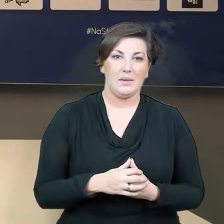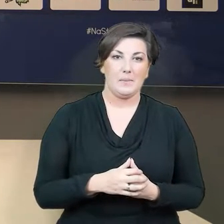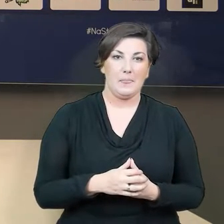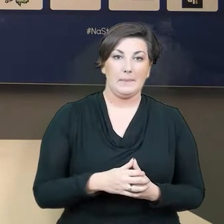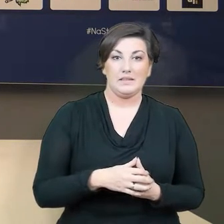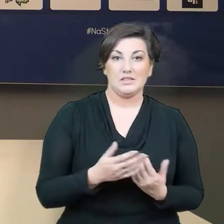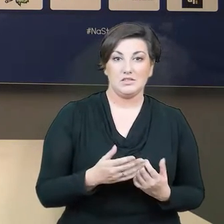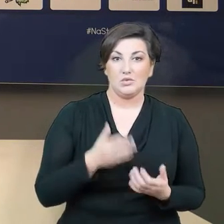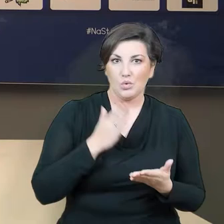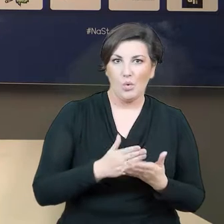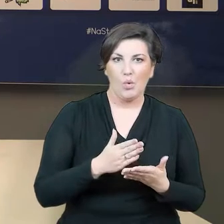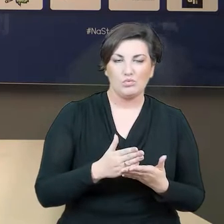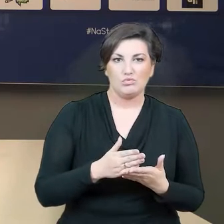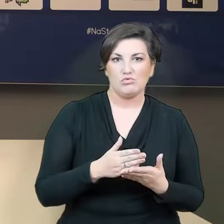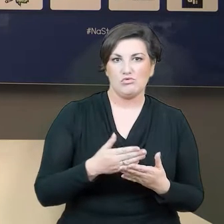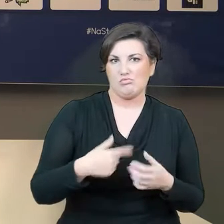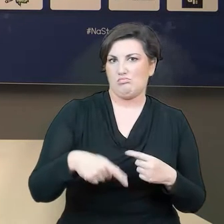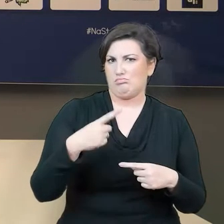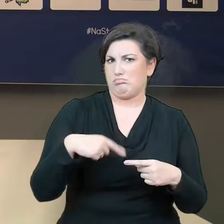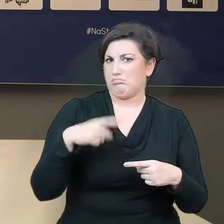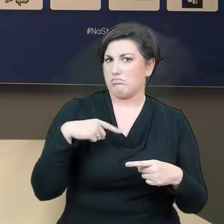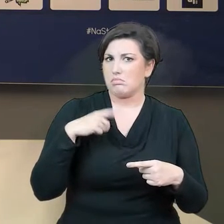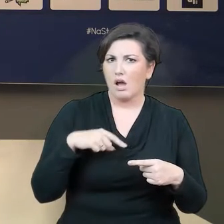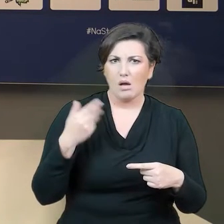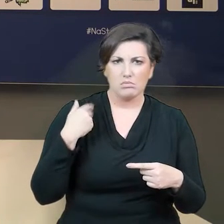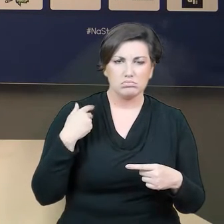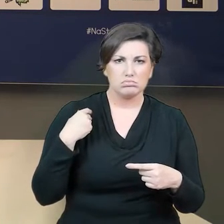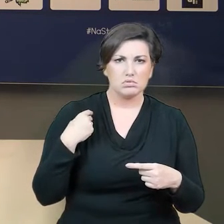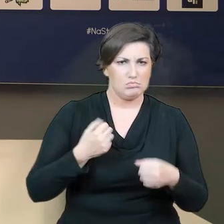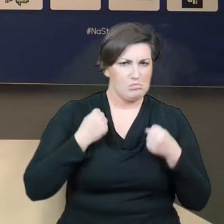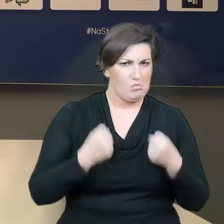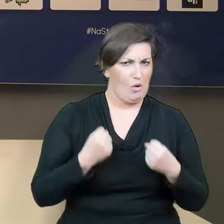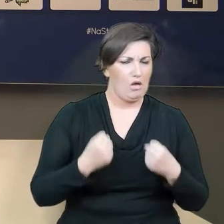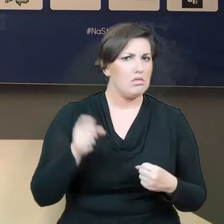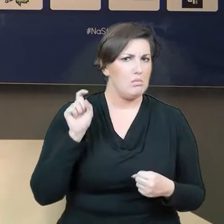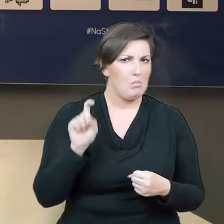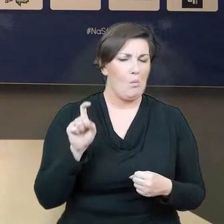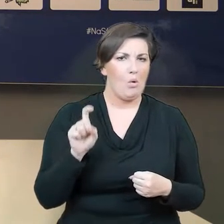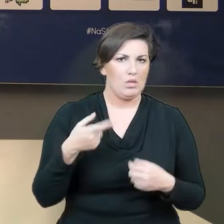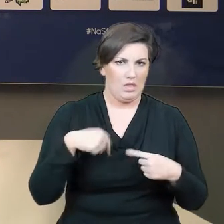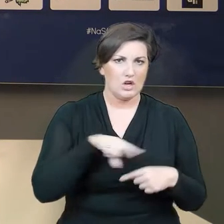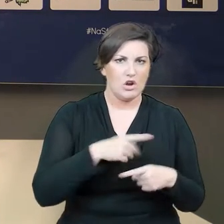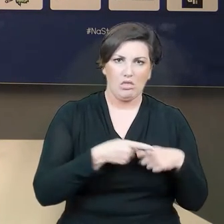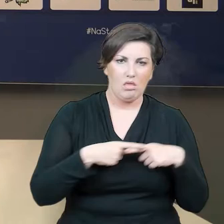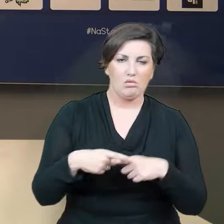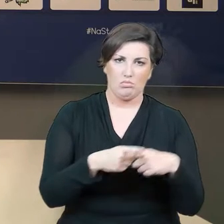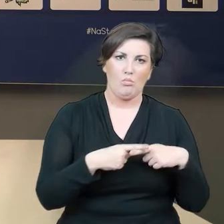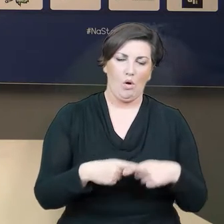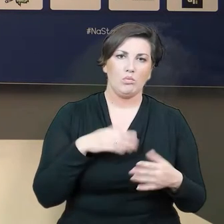już od kilku sezonów, był naszym mocnym punktem. Dlatego będziemy starali